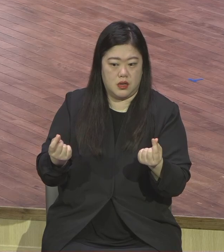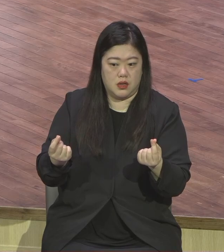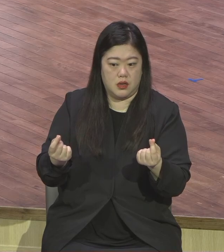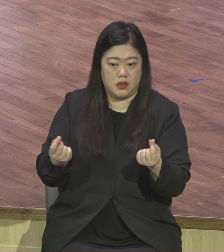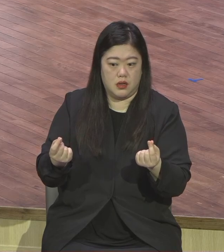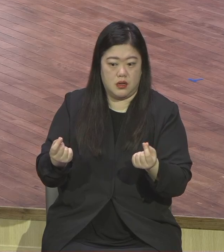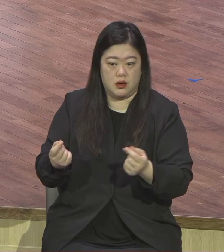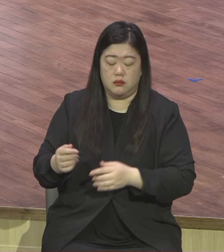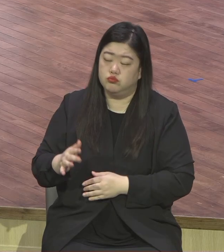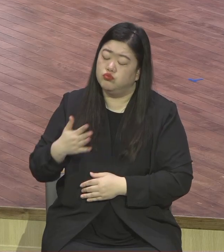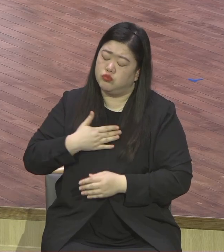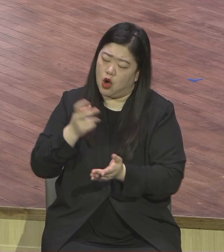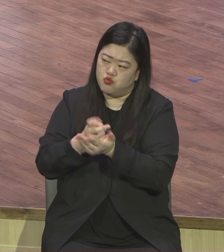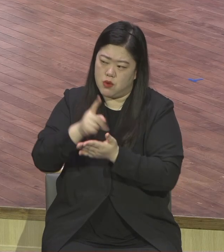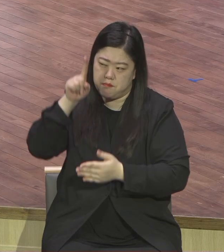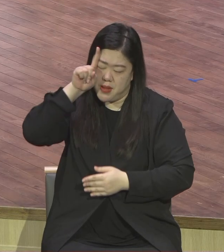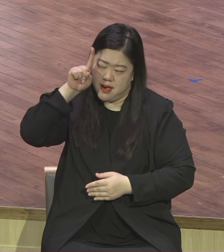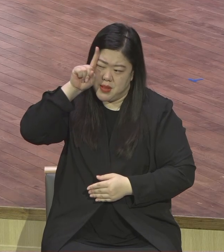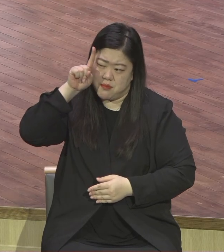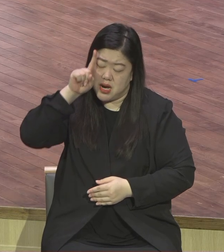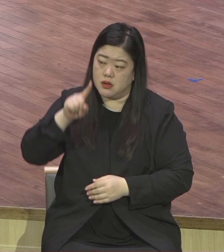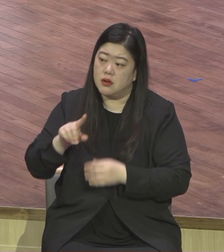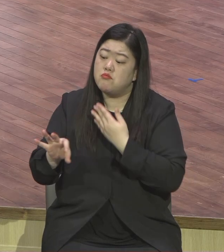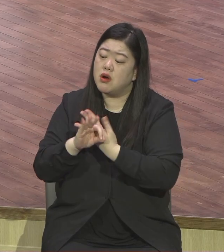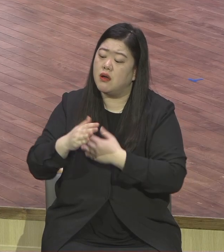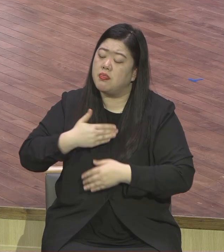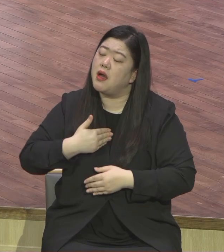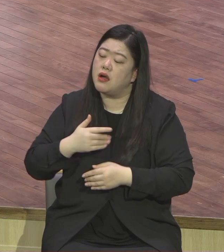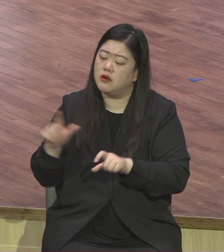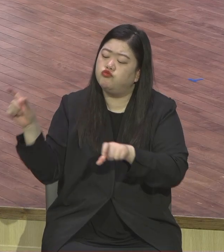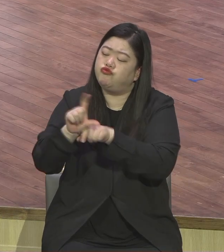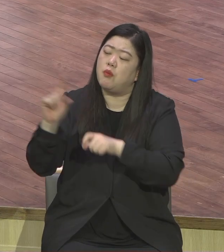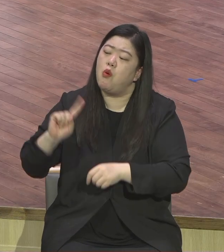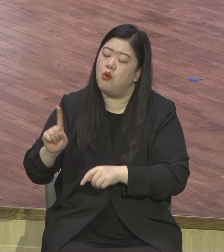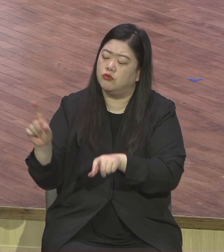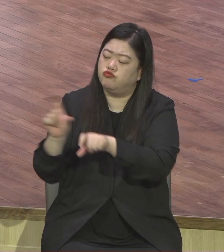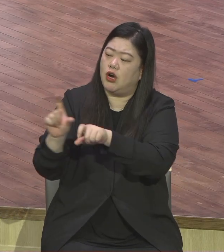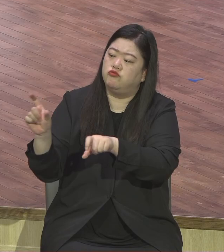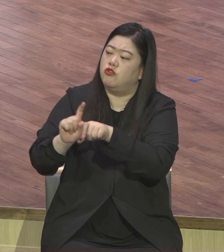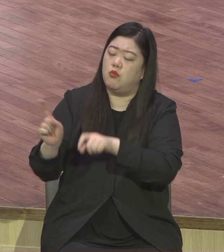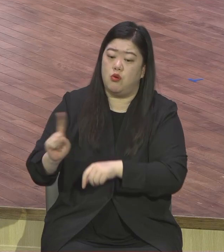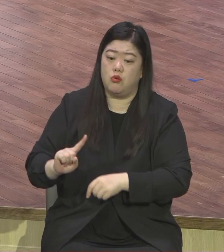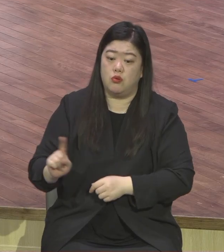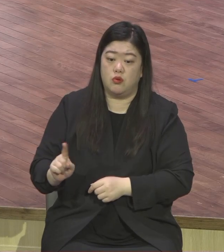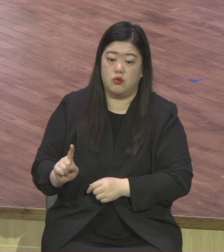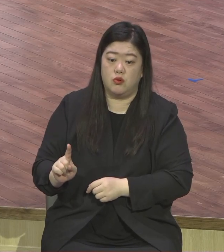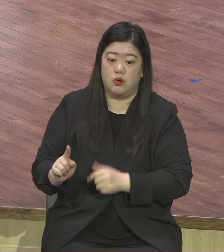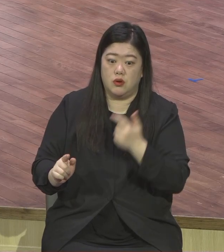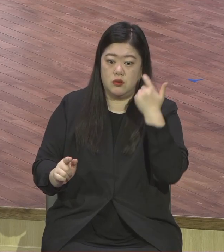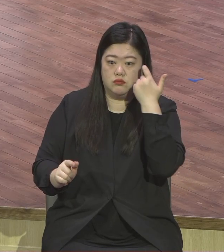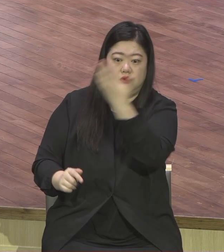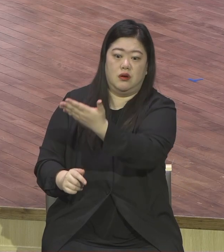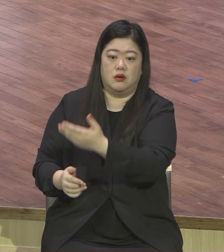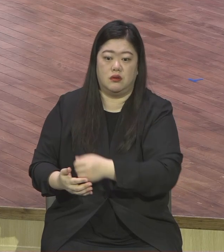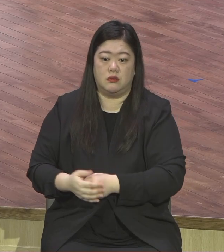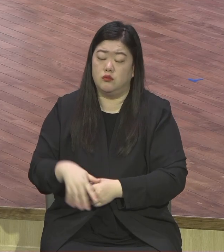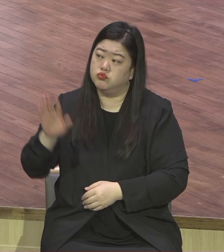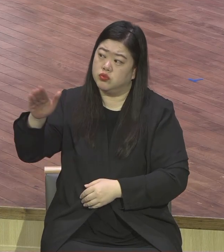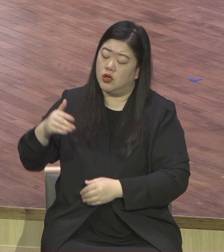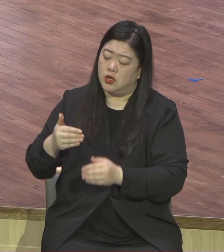그러면서 무엇을 더해야 영생 없겠습니까 이 말이에요. 뭘 더해야 영생 없습니까 나 율법 다 지켰다 죄 없는데